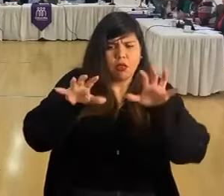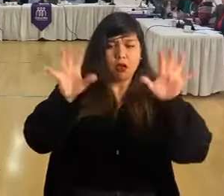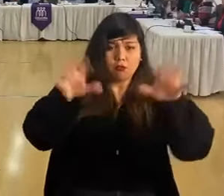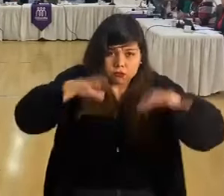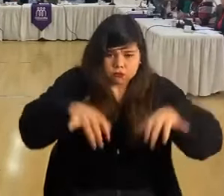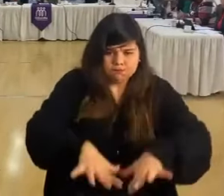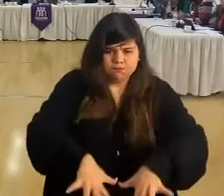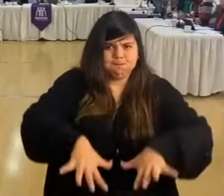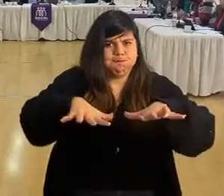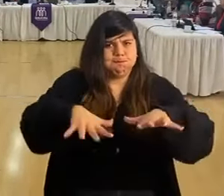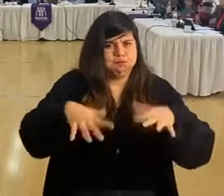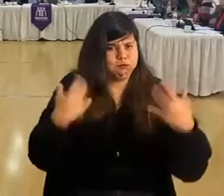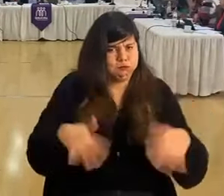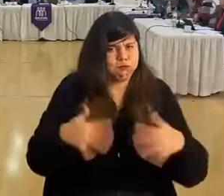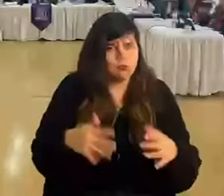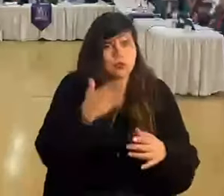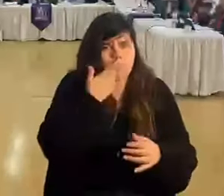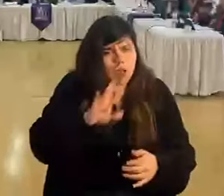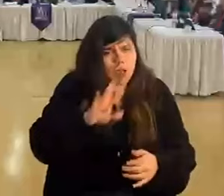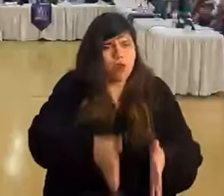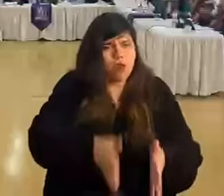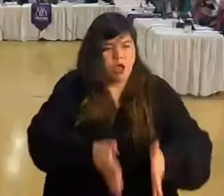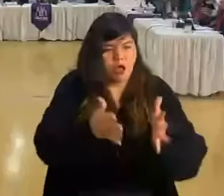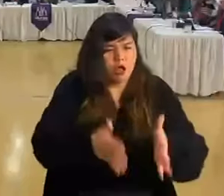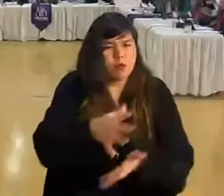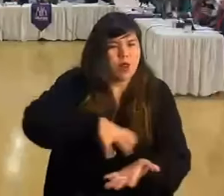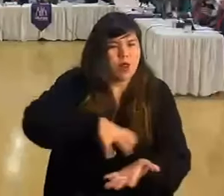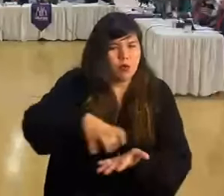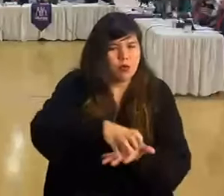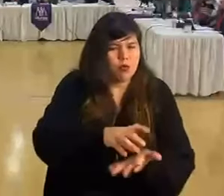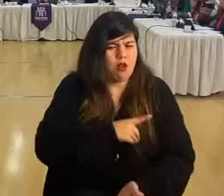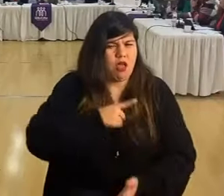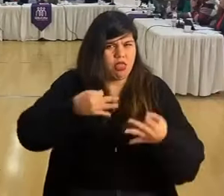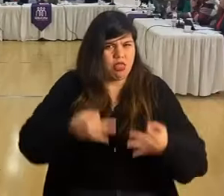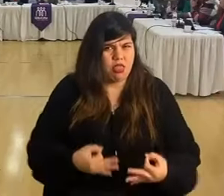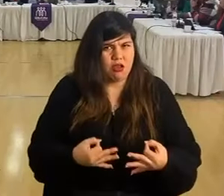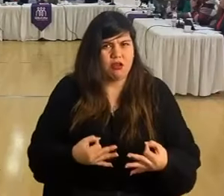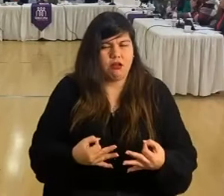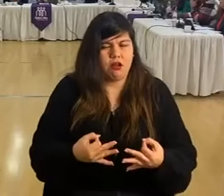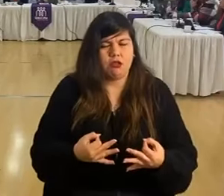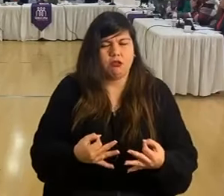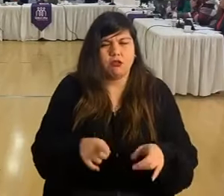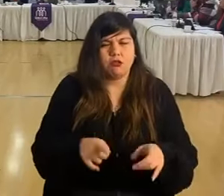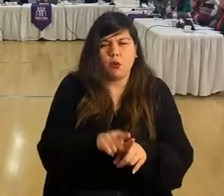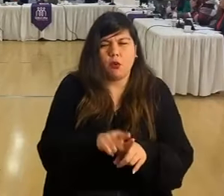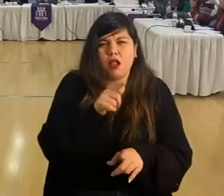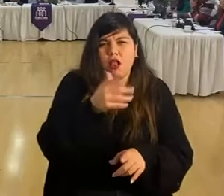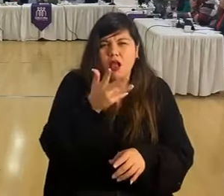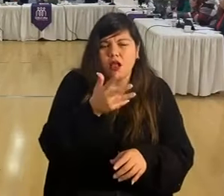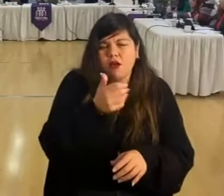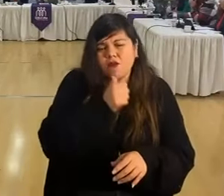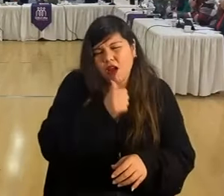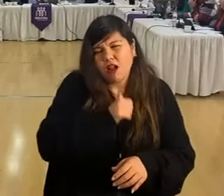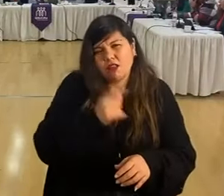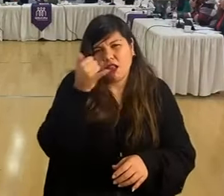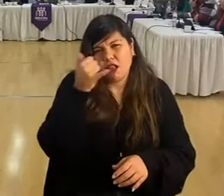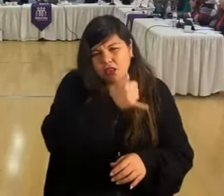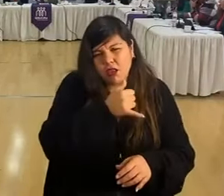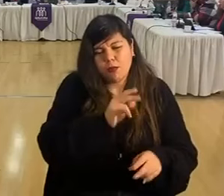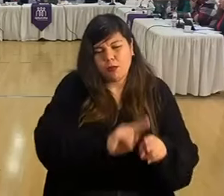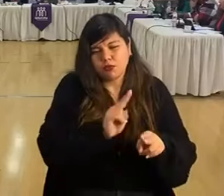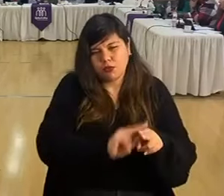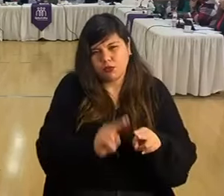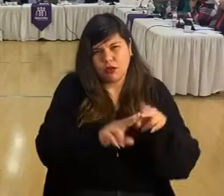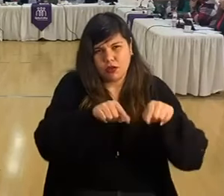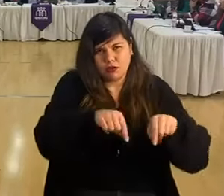mejorar las calles, a mejorar las condiciones, de que la comuna sea más digna, y creo que todavía nos queda tiempo para reparar eso.